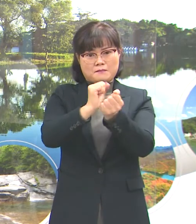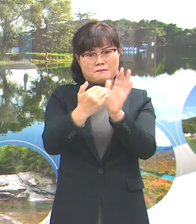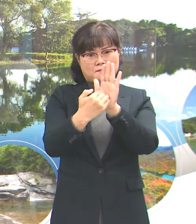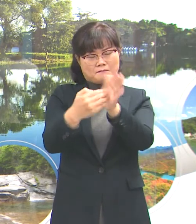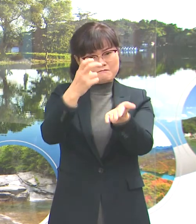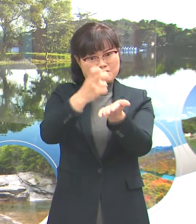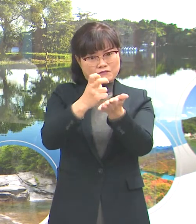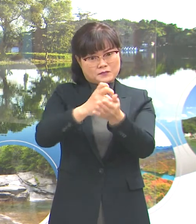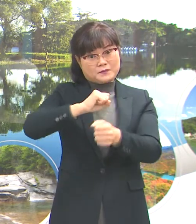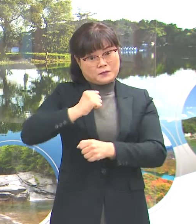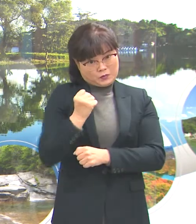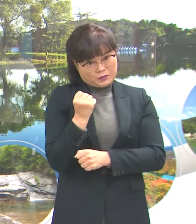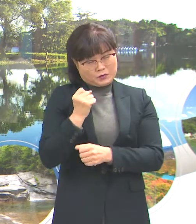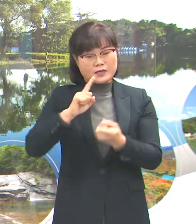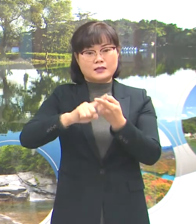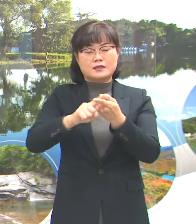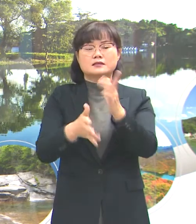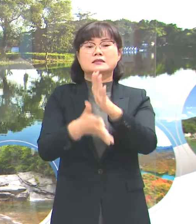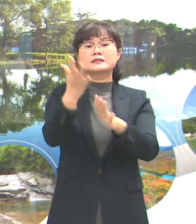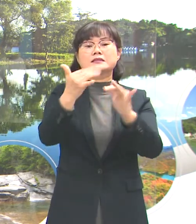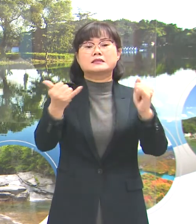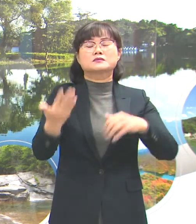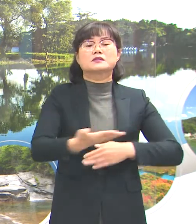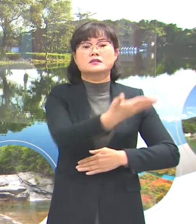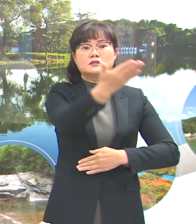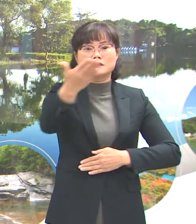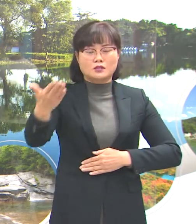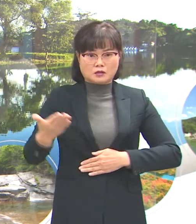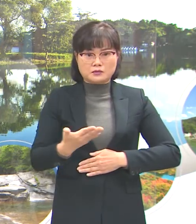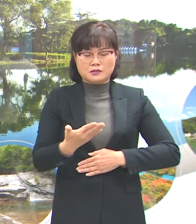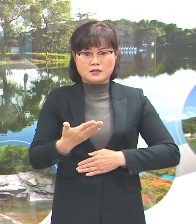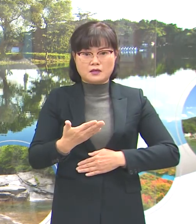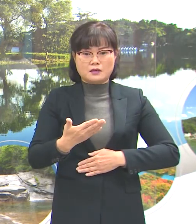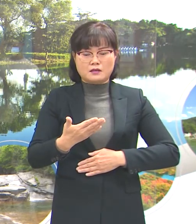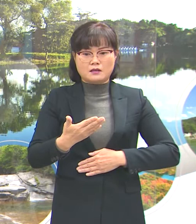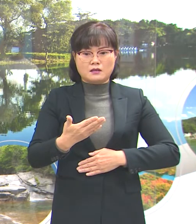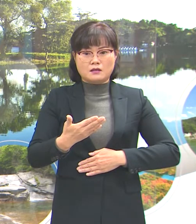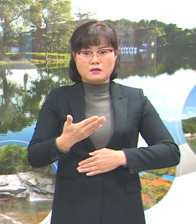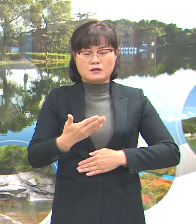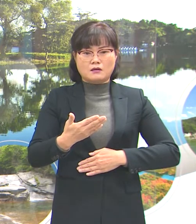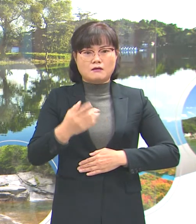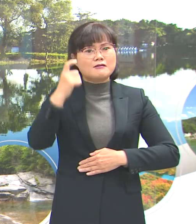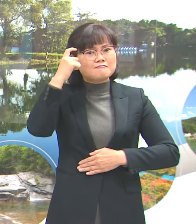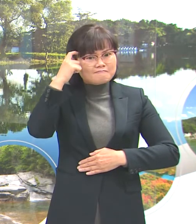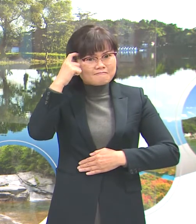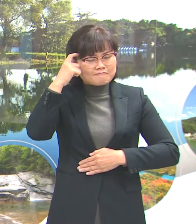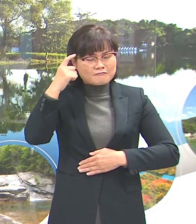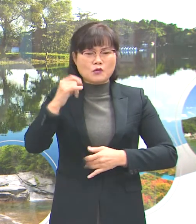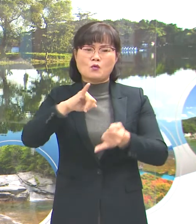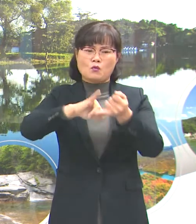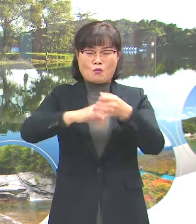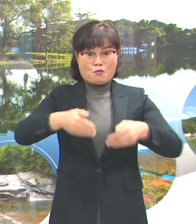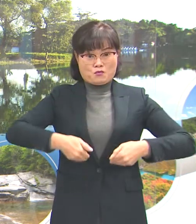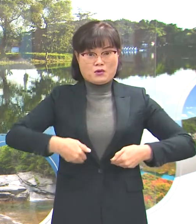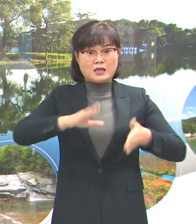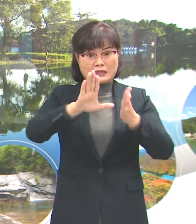준수에 대한 시민 여러분의 경각심이 반드시 필요하였던 시기였기에